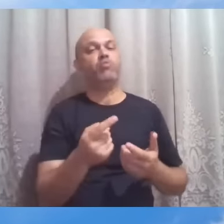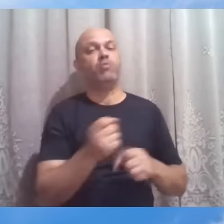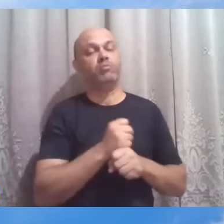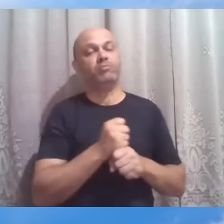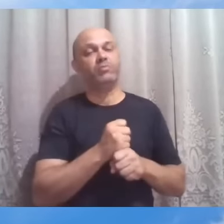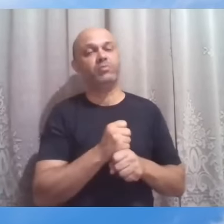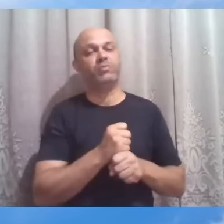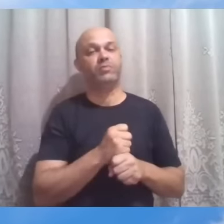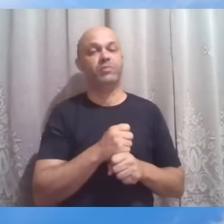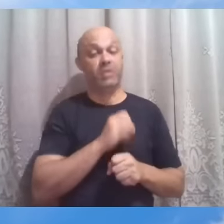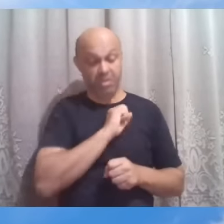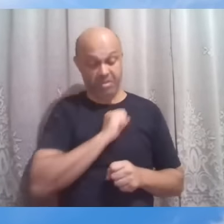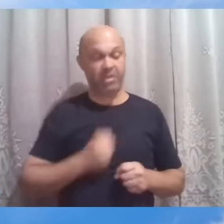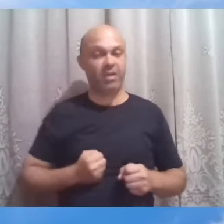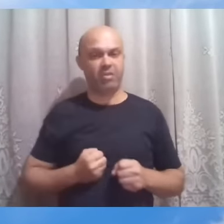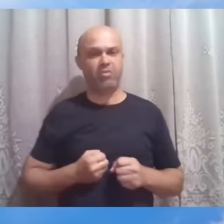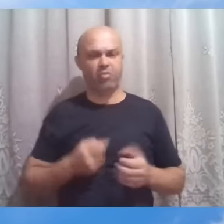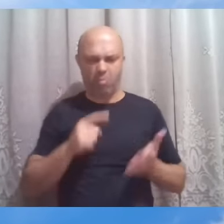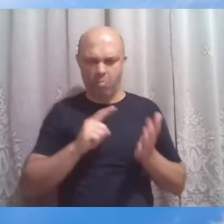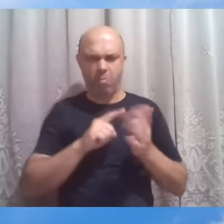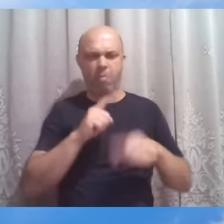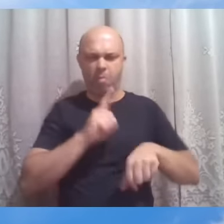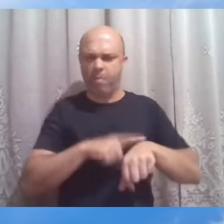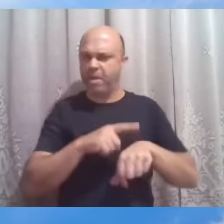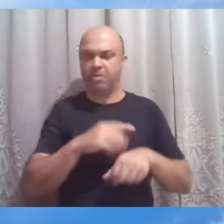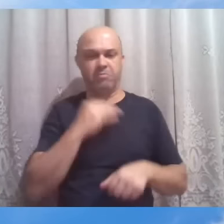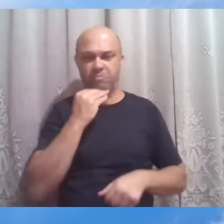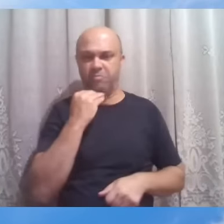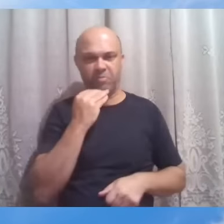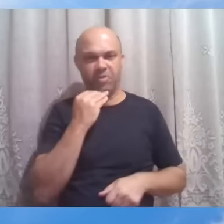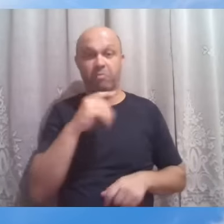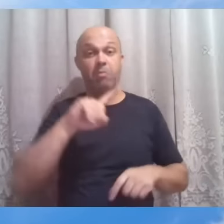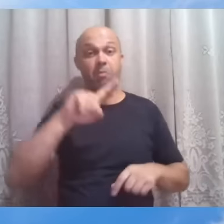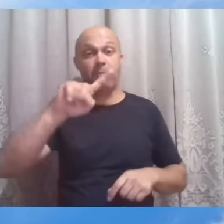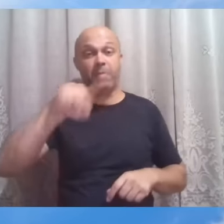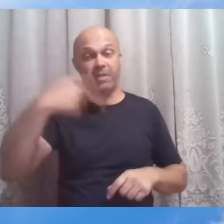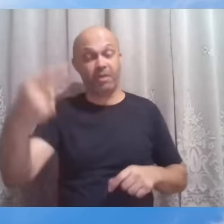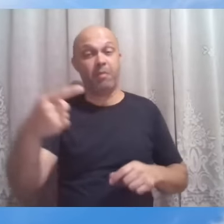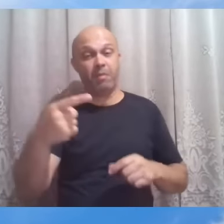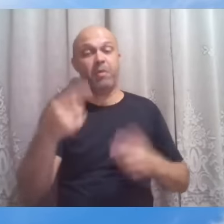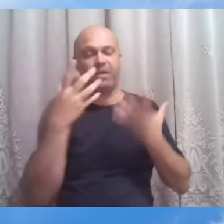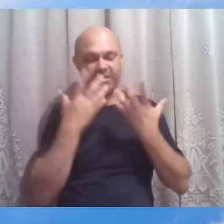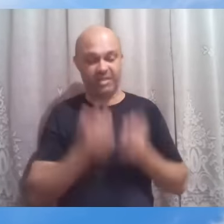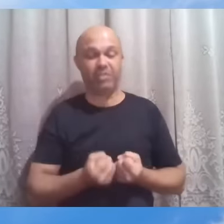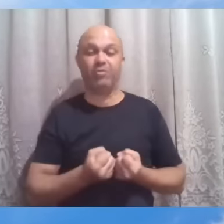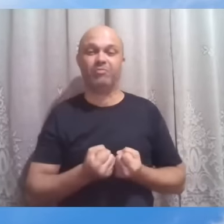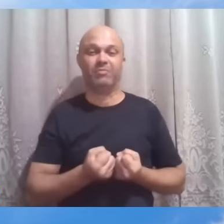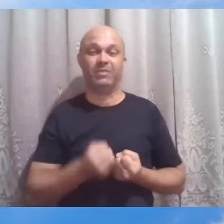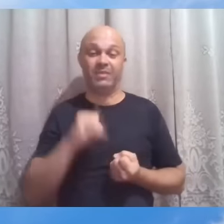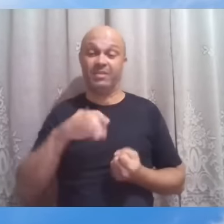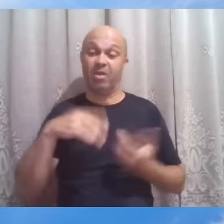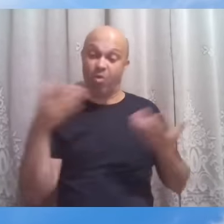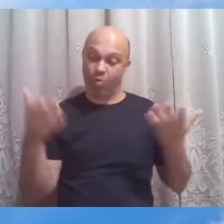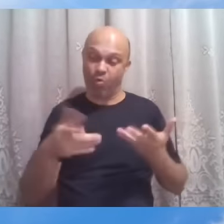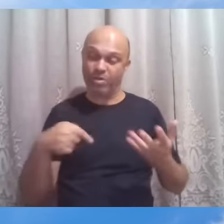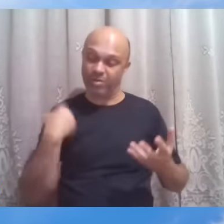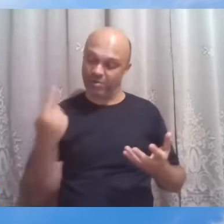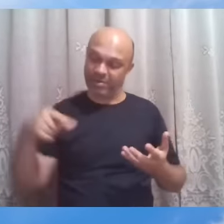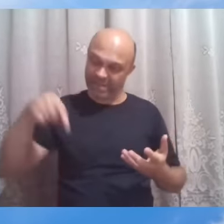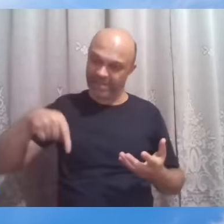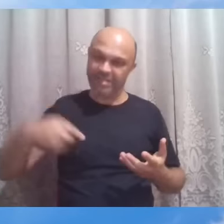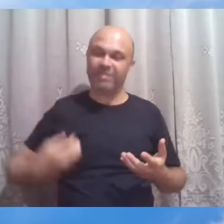mas depois aceitou. e se hoje aqui estamos falando de evangelho